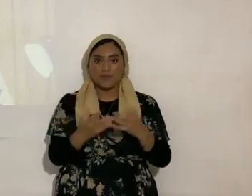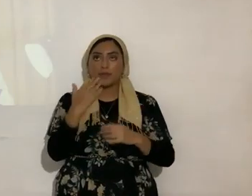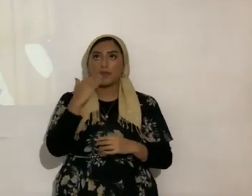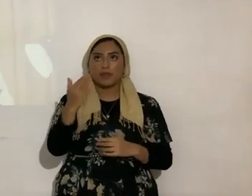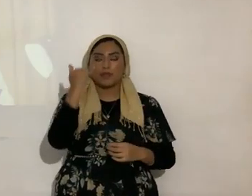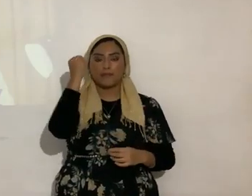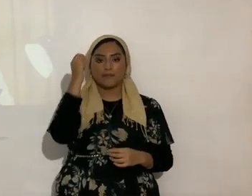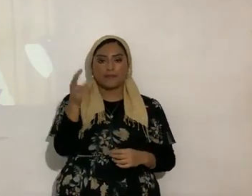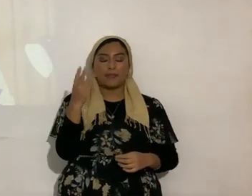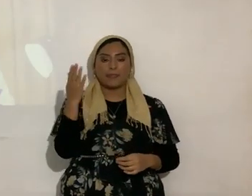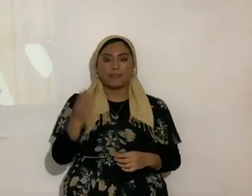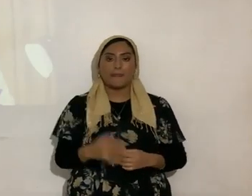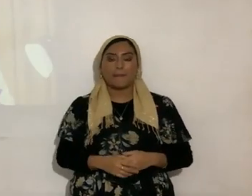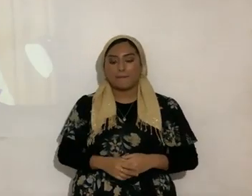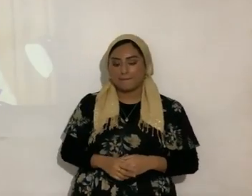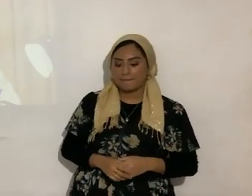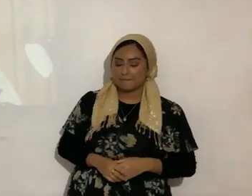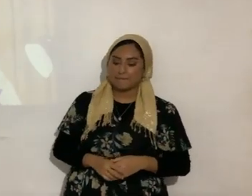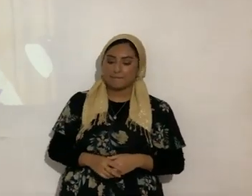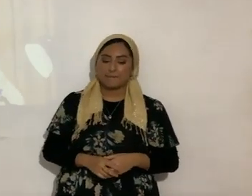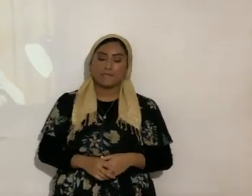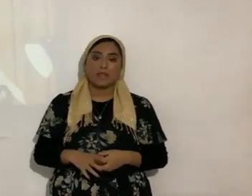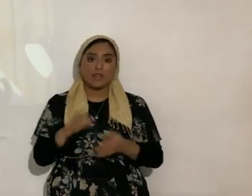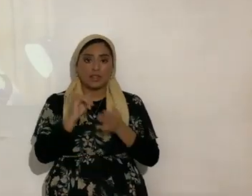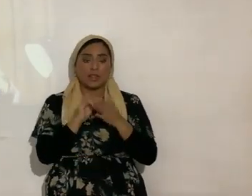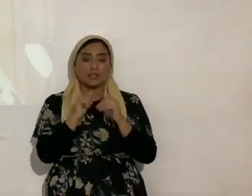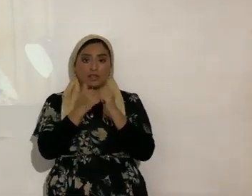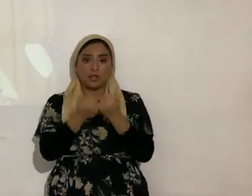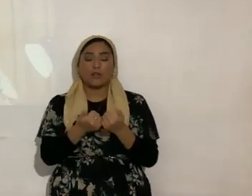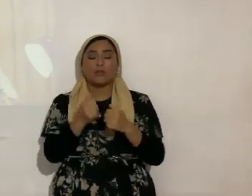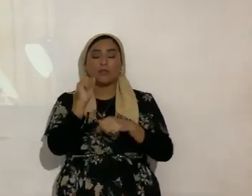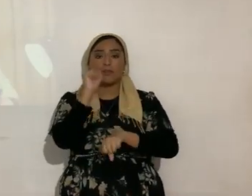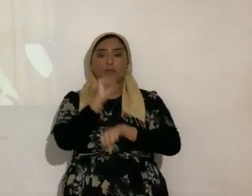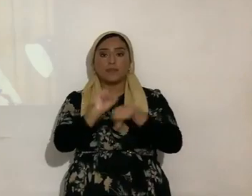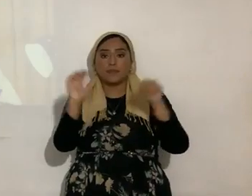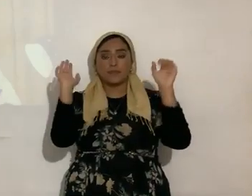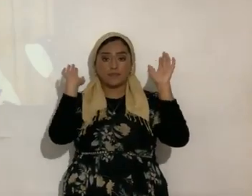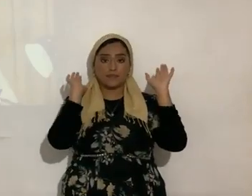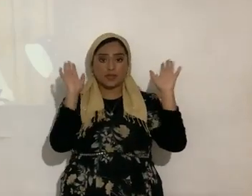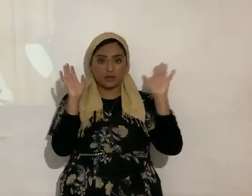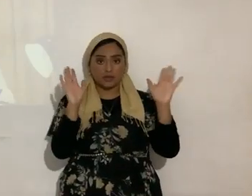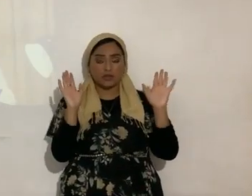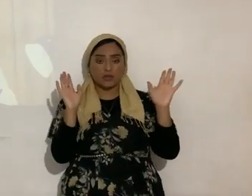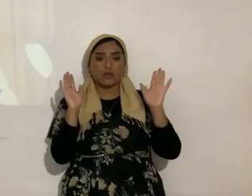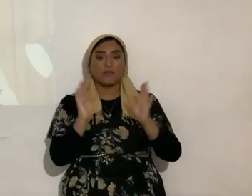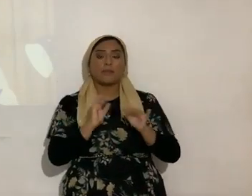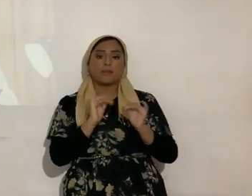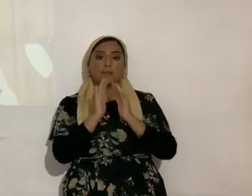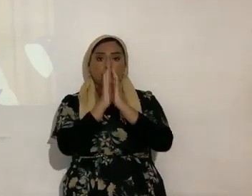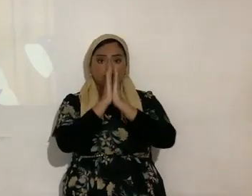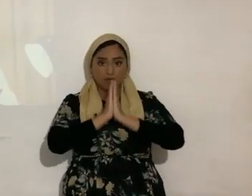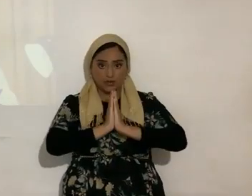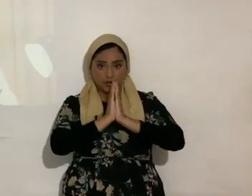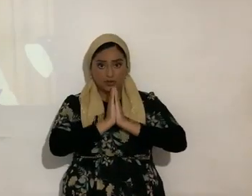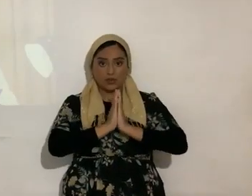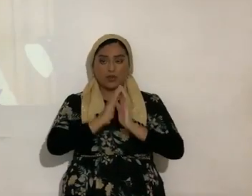él entonces así como los milagros ¿sí? la oración regresa la